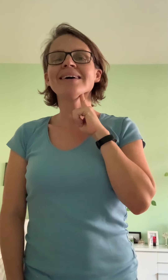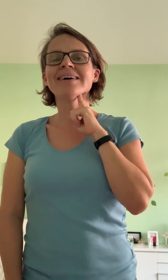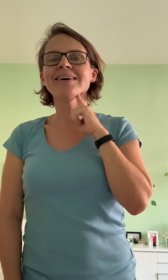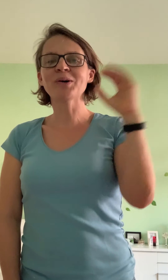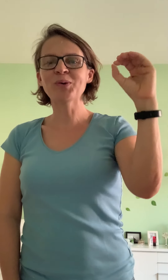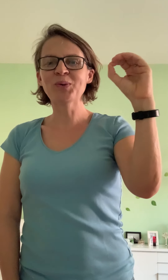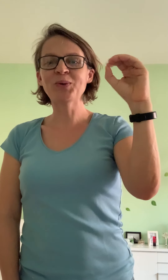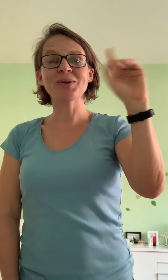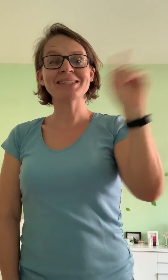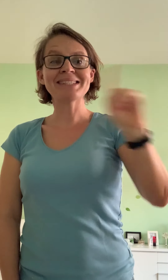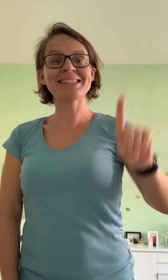Rose.